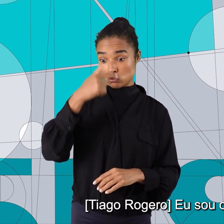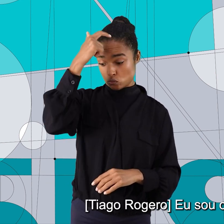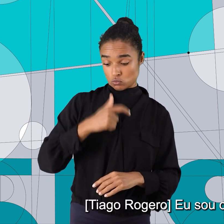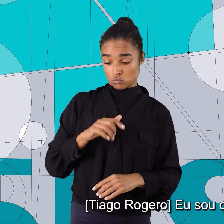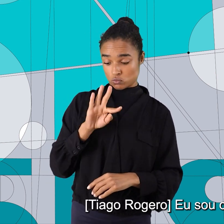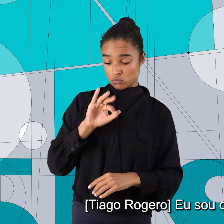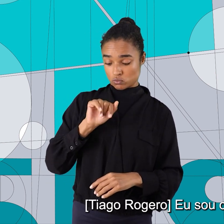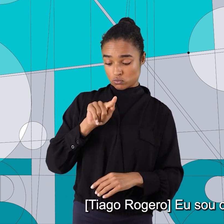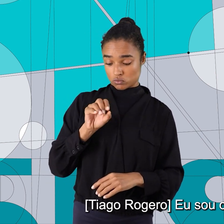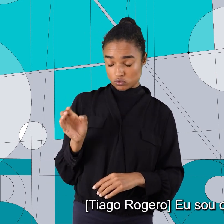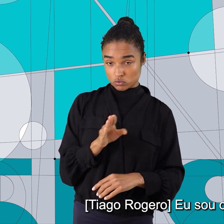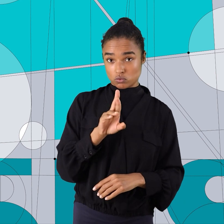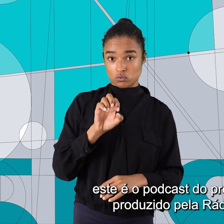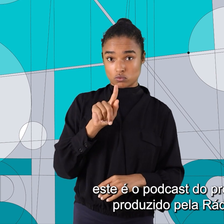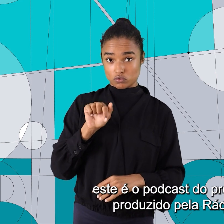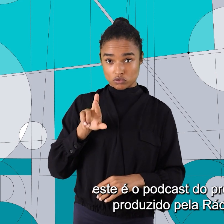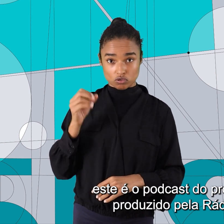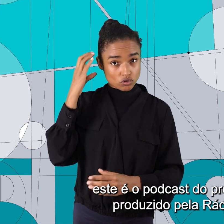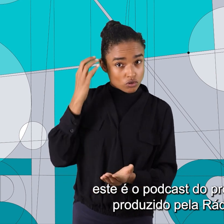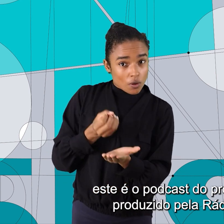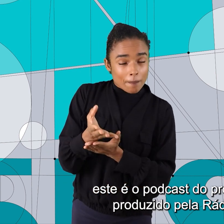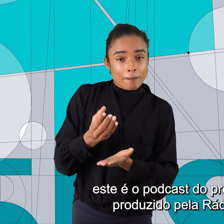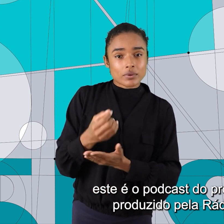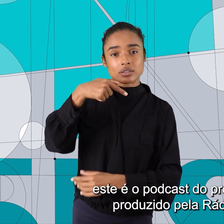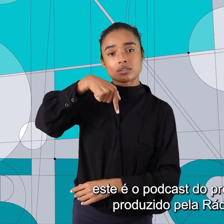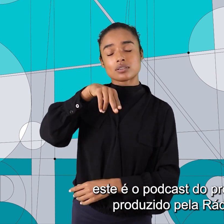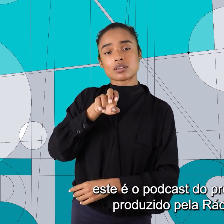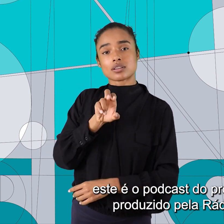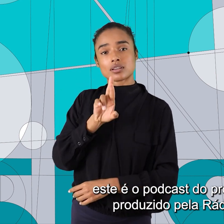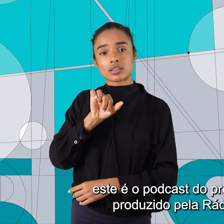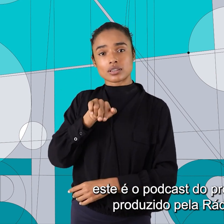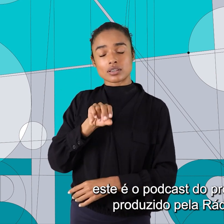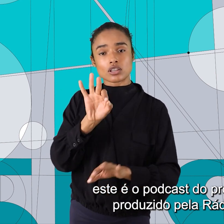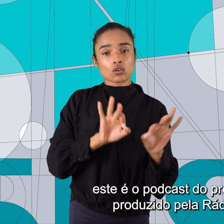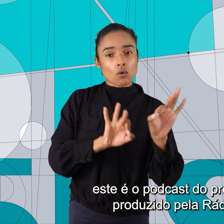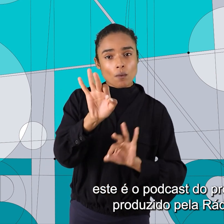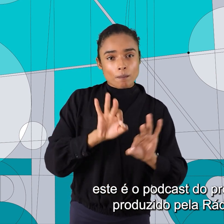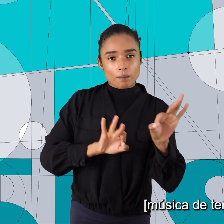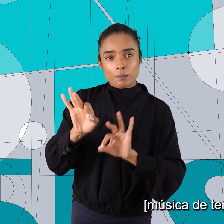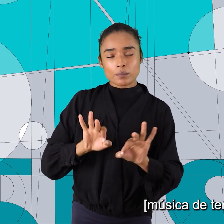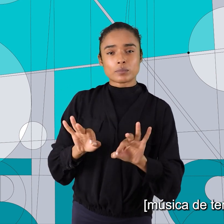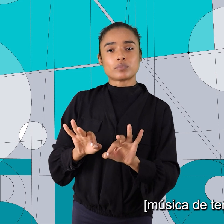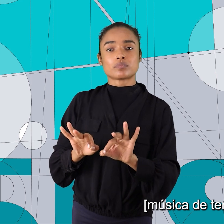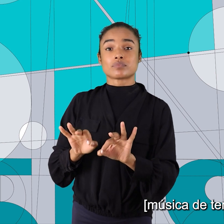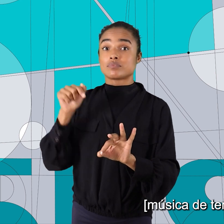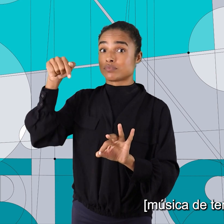Eu sou o Tiago Rogério. Este é o podcast do Projeto Quirino, produzido pela Rádio Novelo.